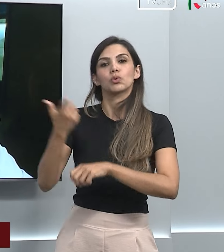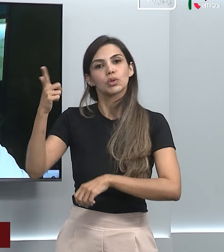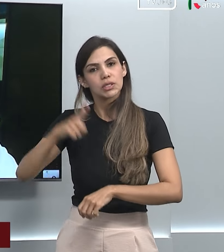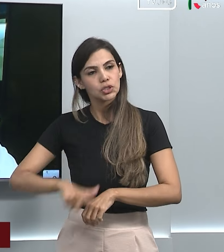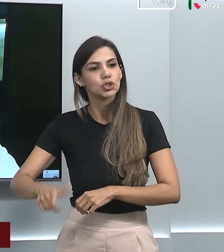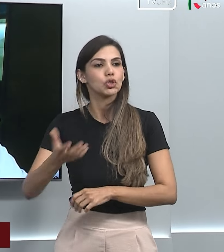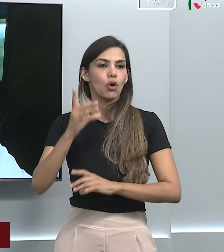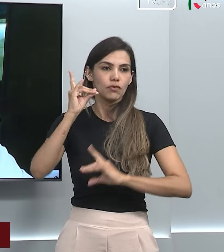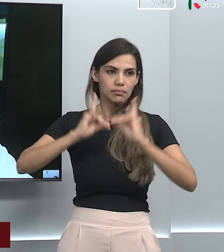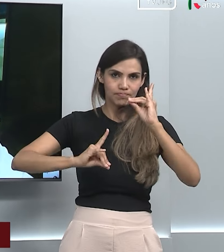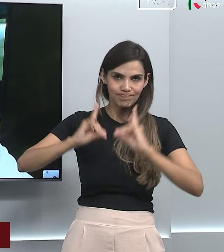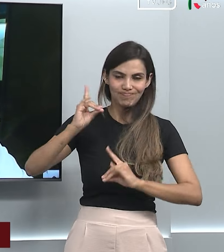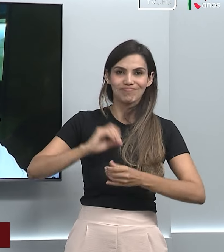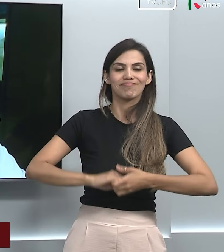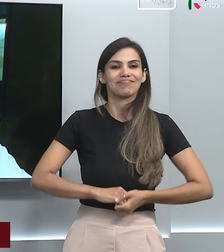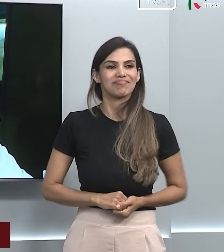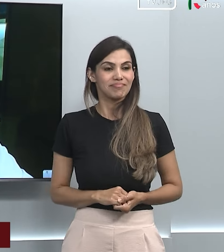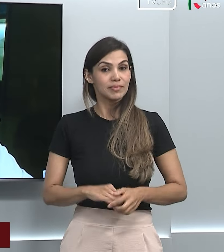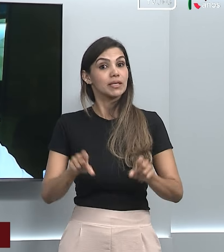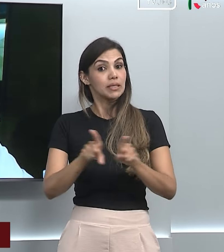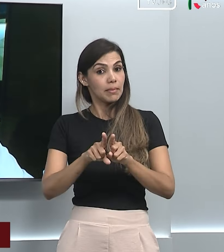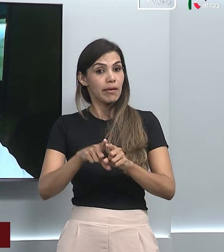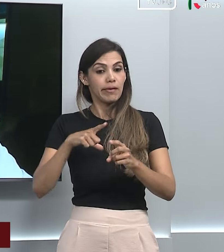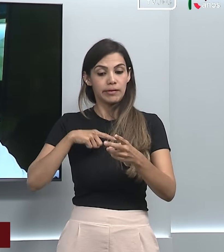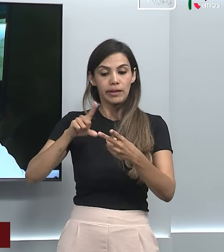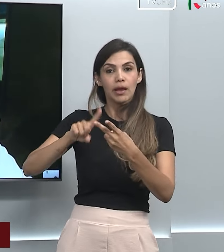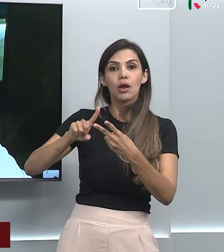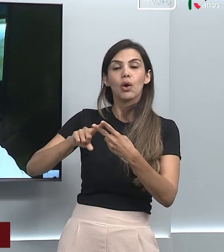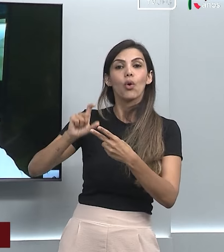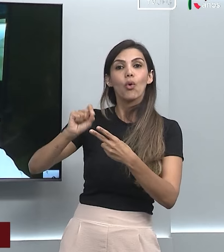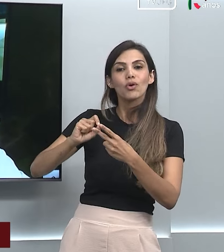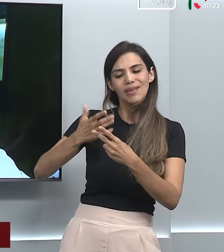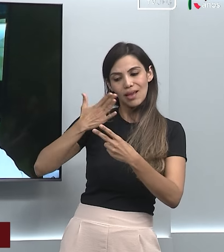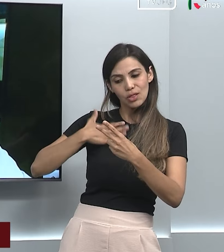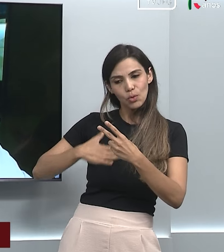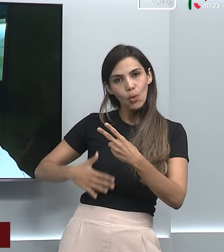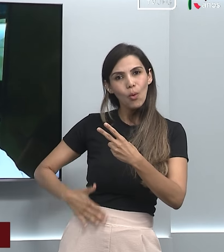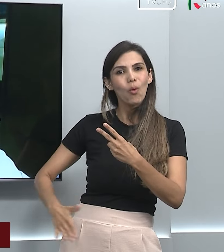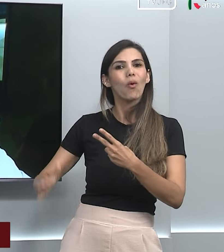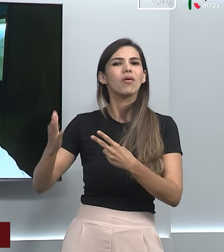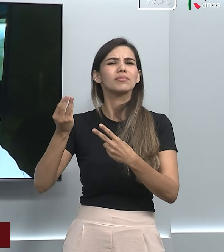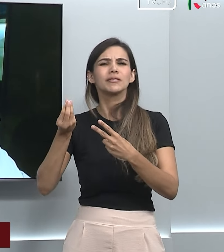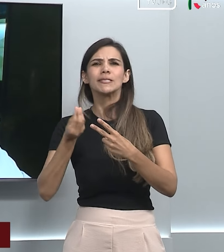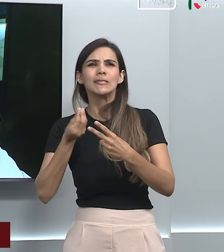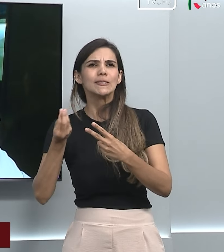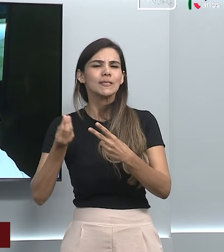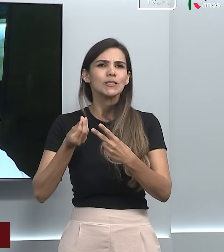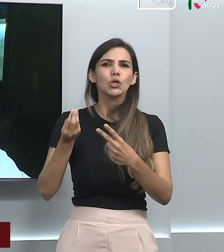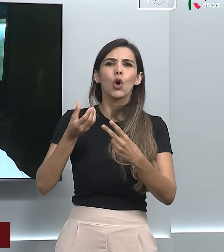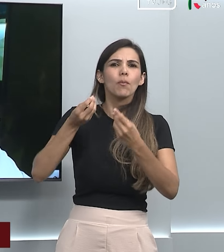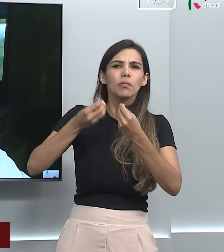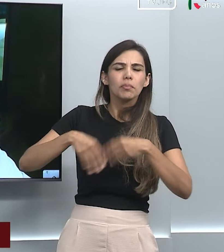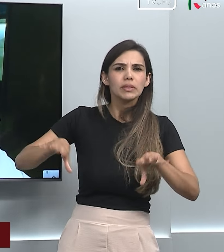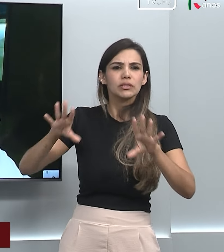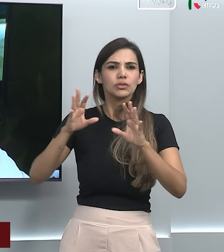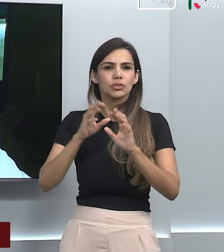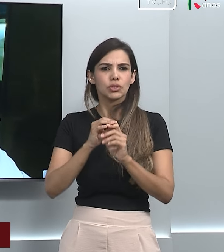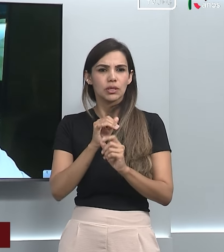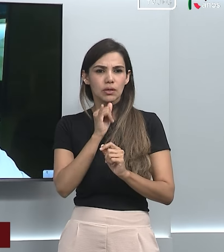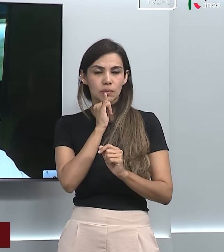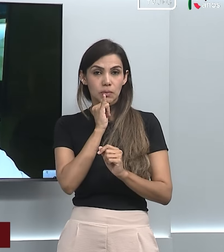E também os efeitos orgânicos. A gente falou bastante de desfecho